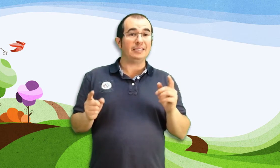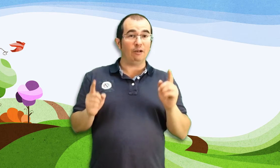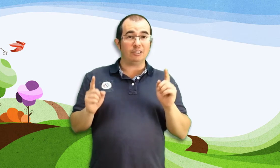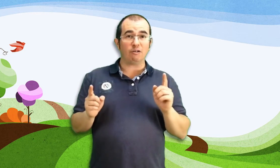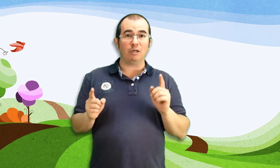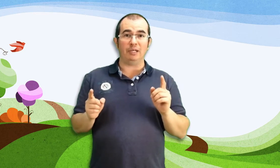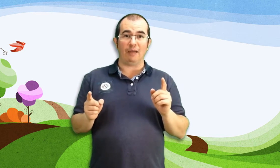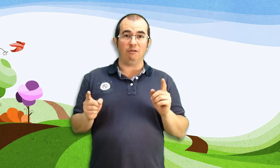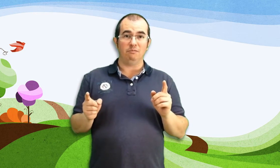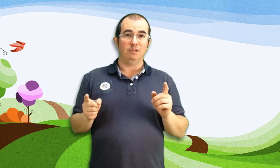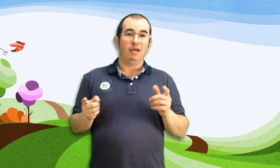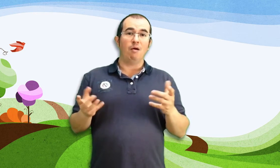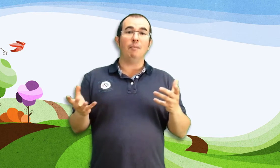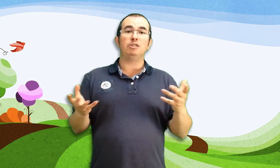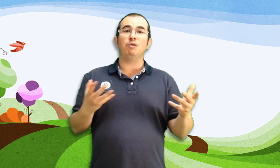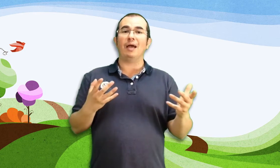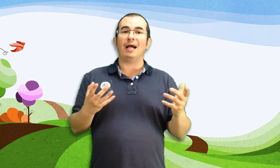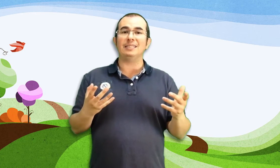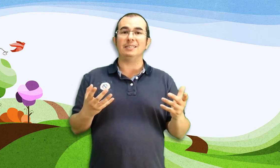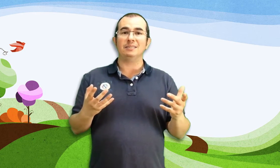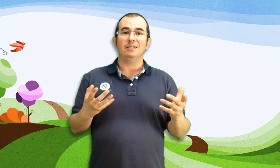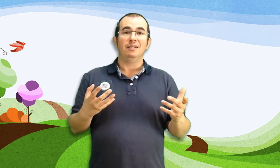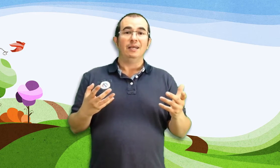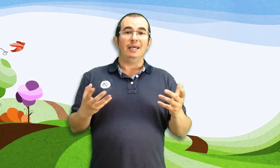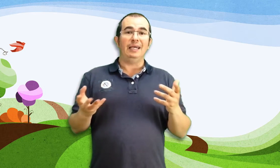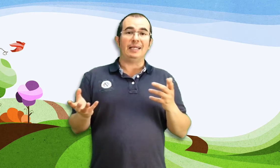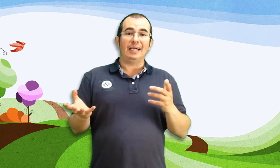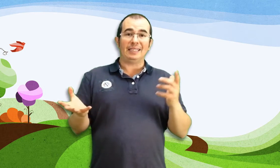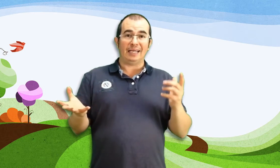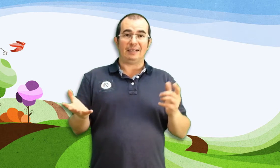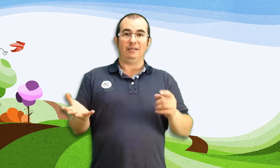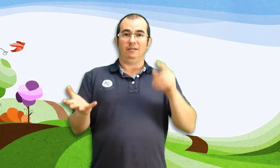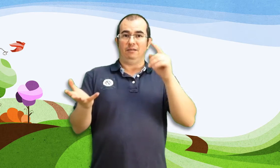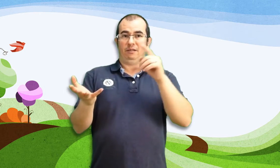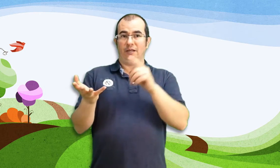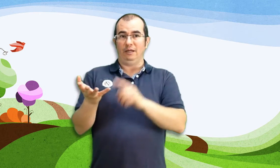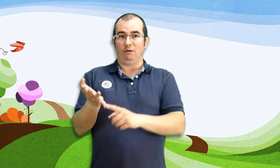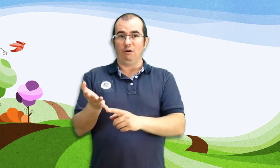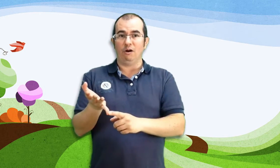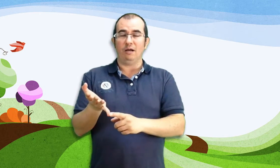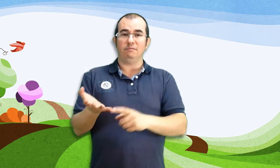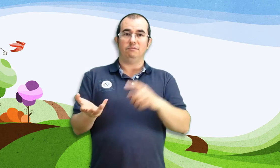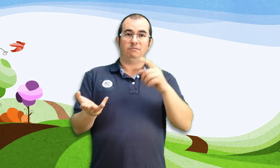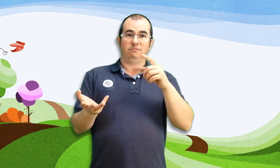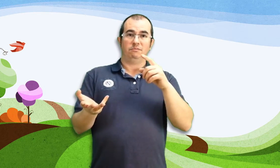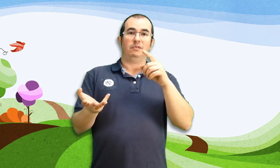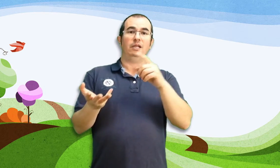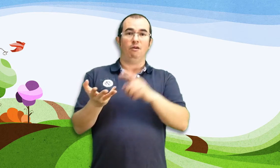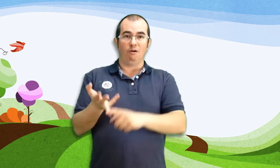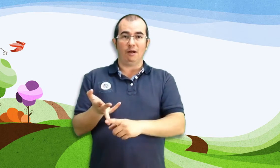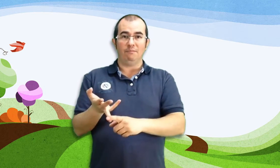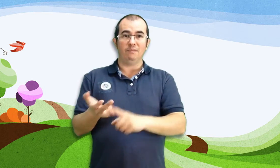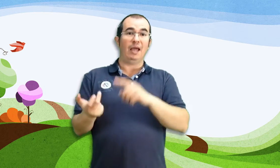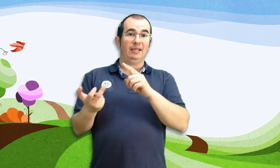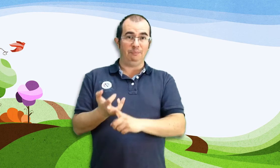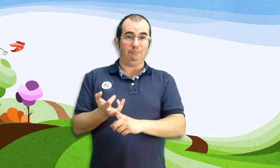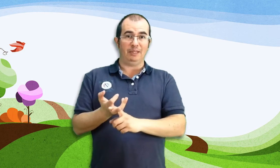se non está contaminado É unha mestura de gases E que ten que ser Incolora Inodora E insípida